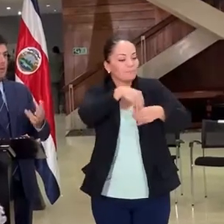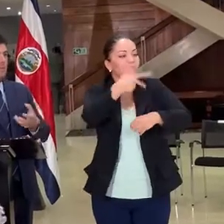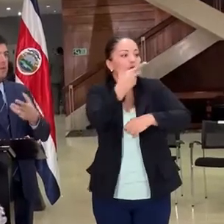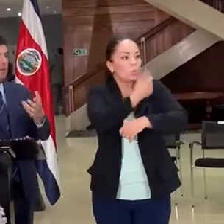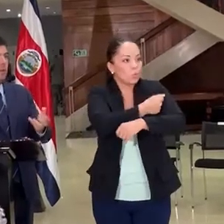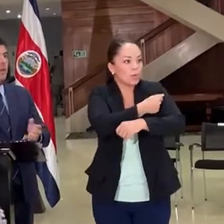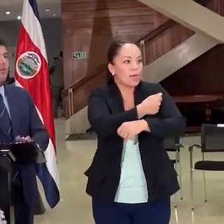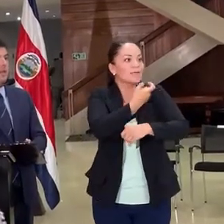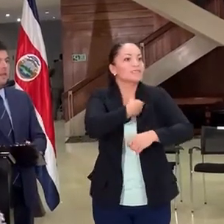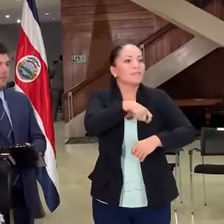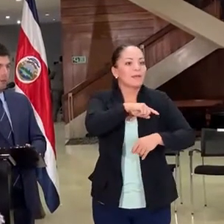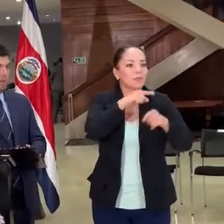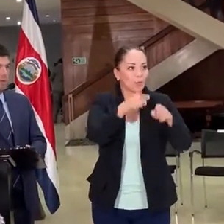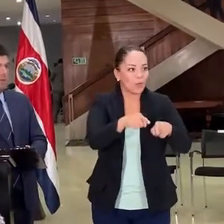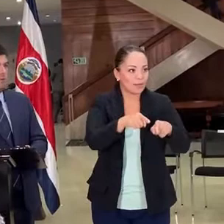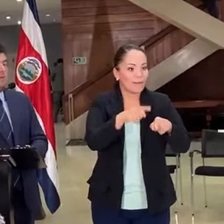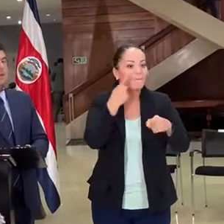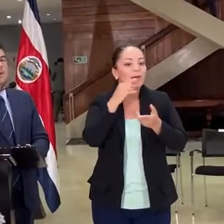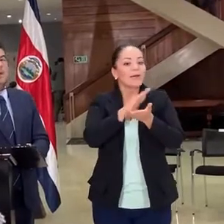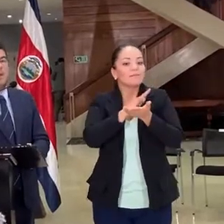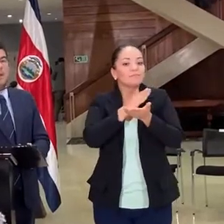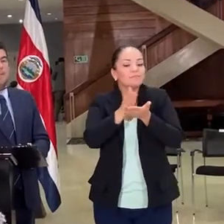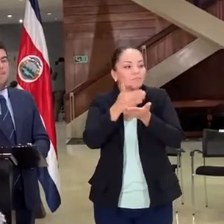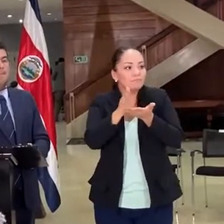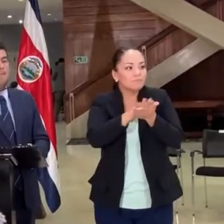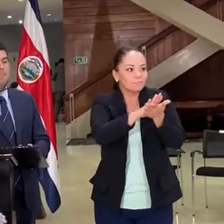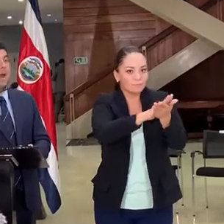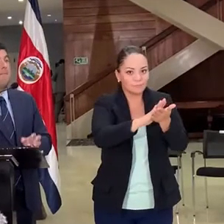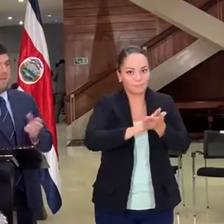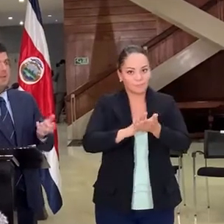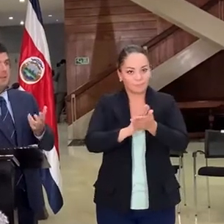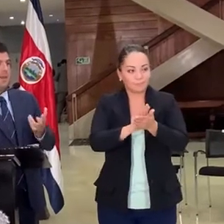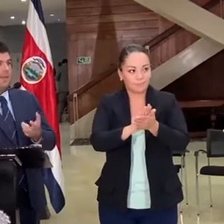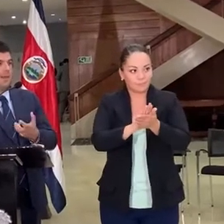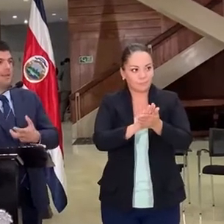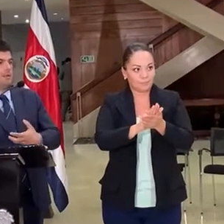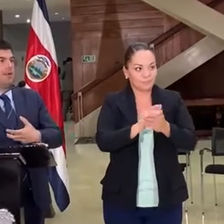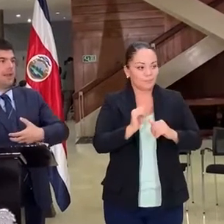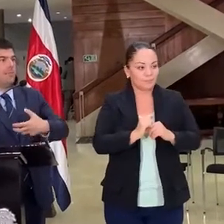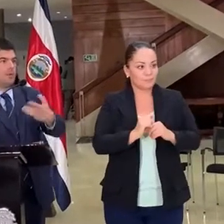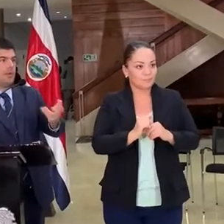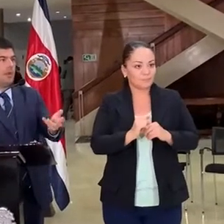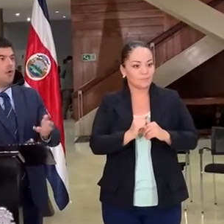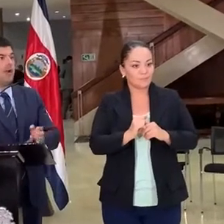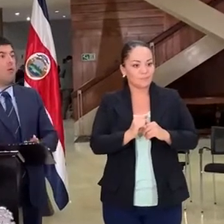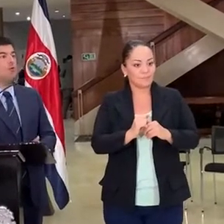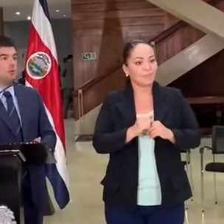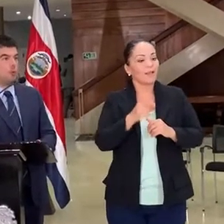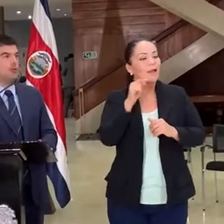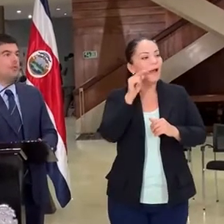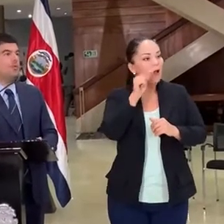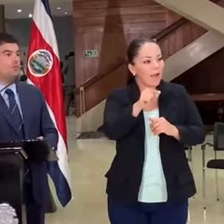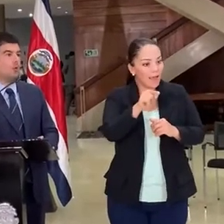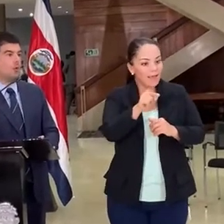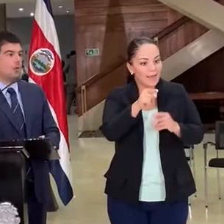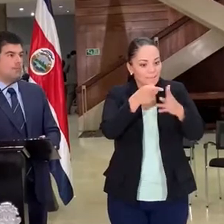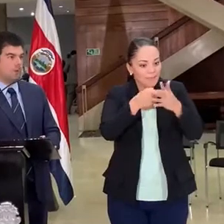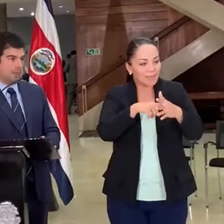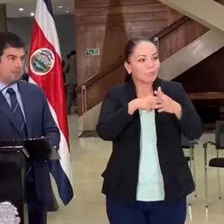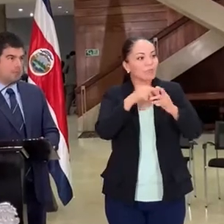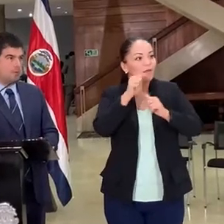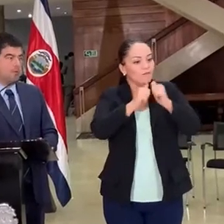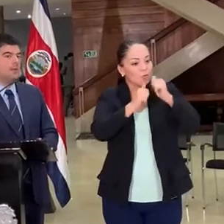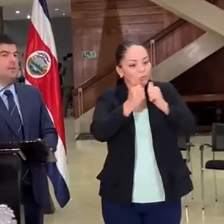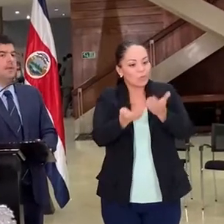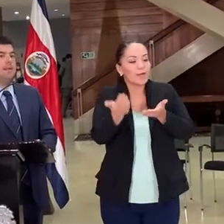un software español de desinfección. A partir de ahí de eso hemos ido resucitando todos